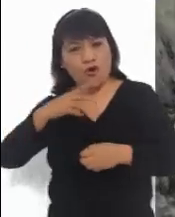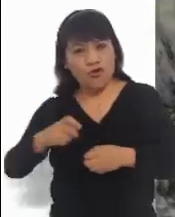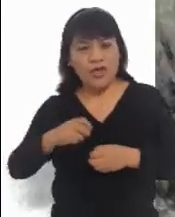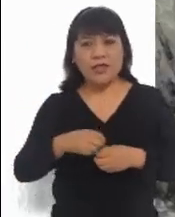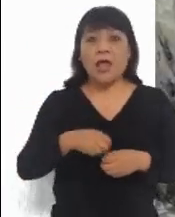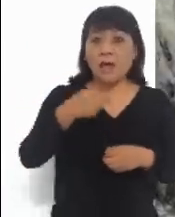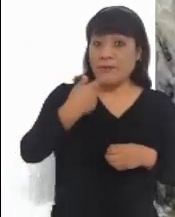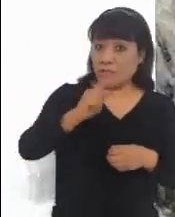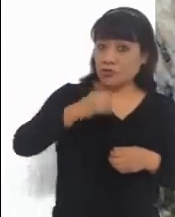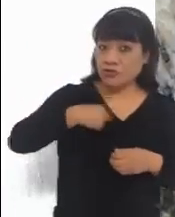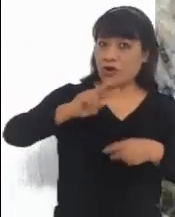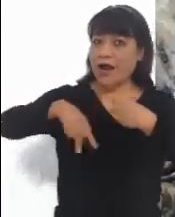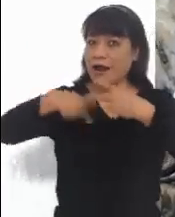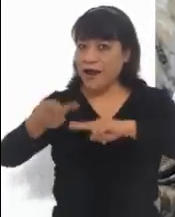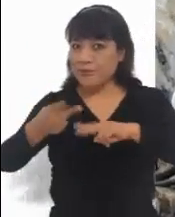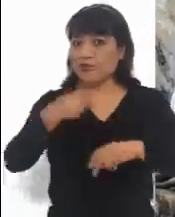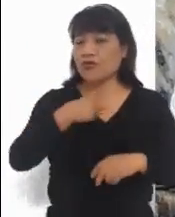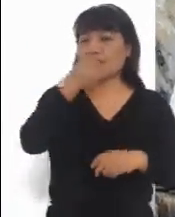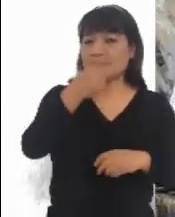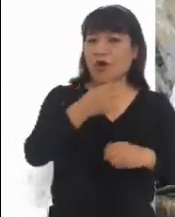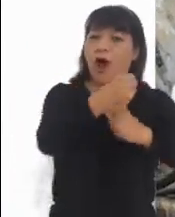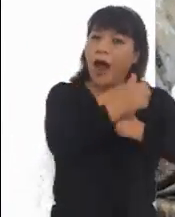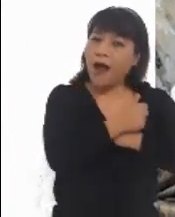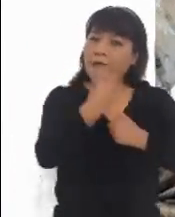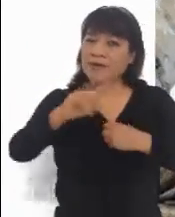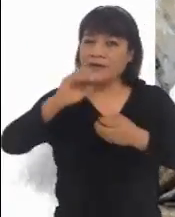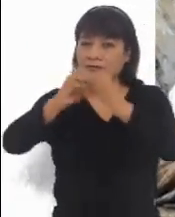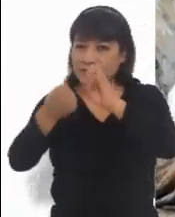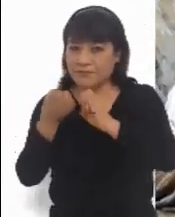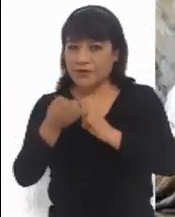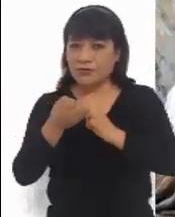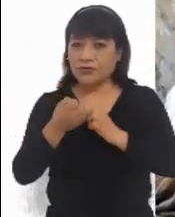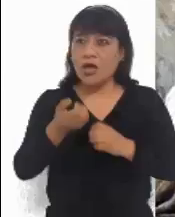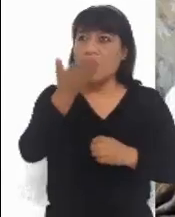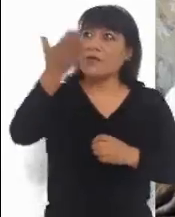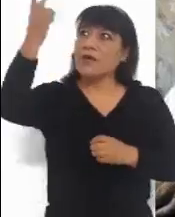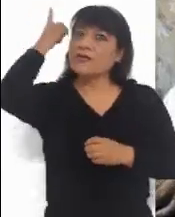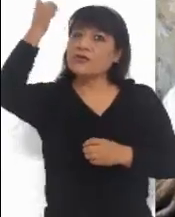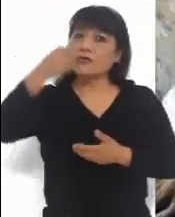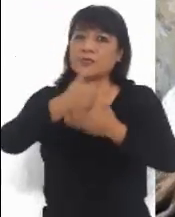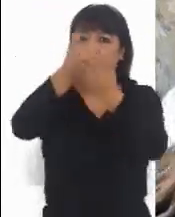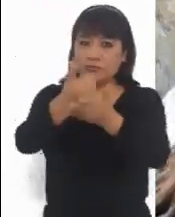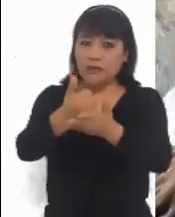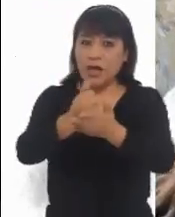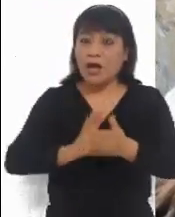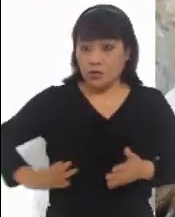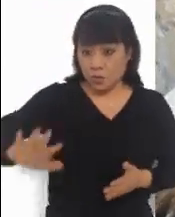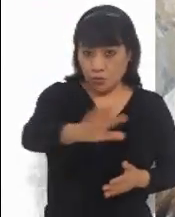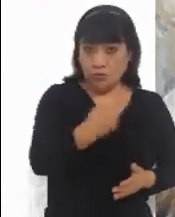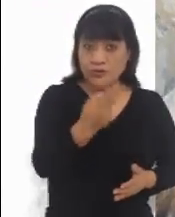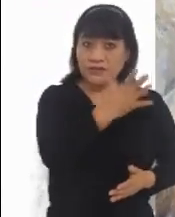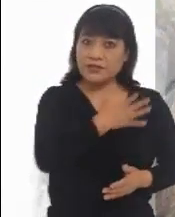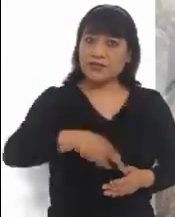el bien a los que los odian y rueguen por los que los persiguen y calumnian, para que sean hijos de su Padre Celestial,